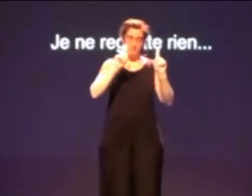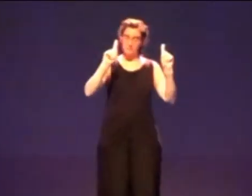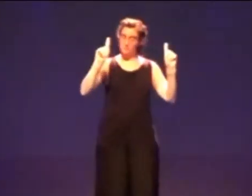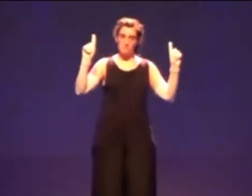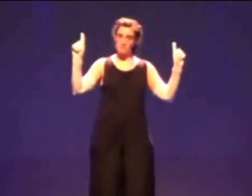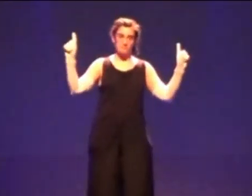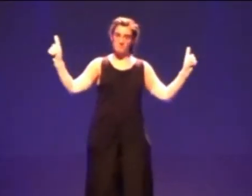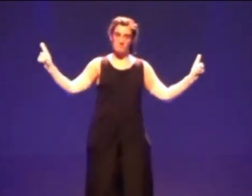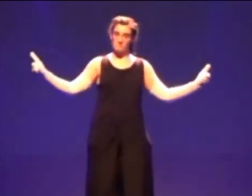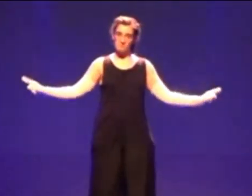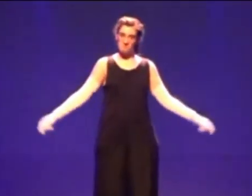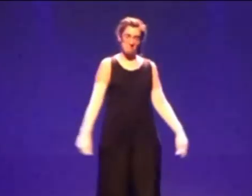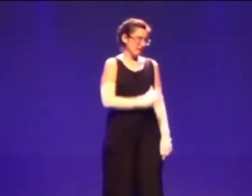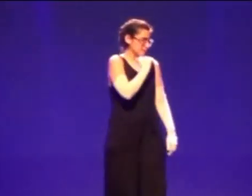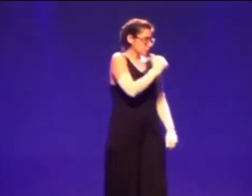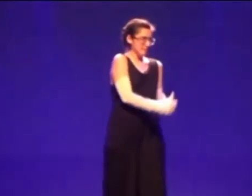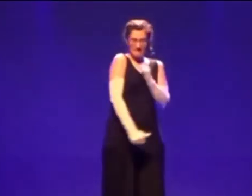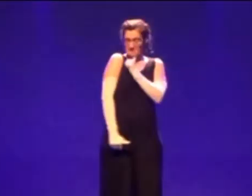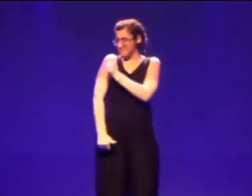No, rien de rien,